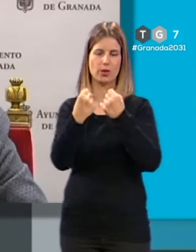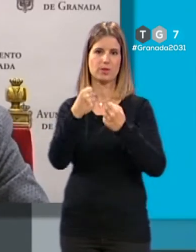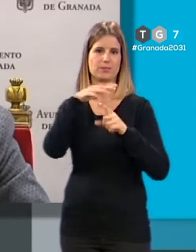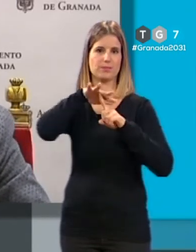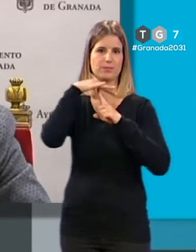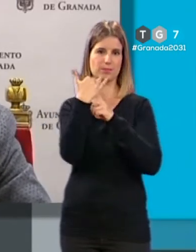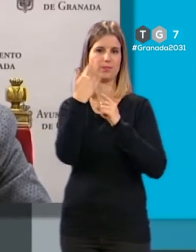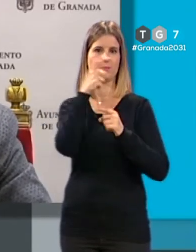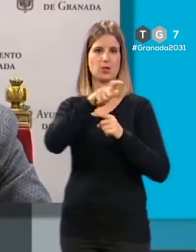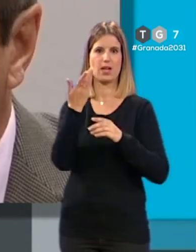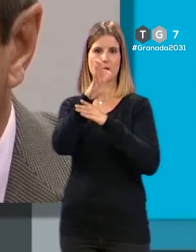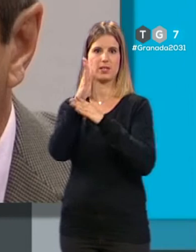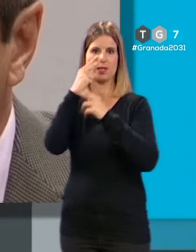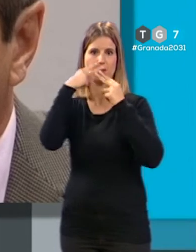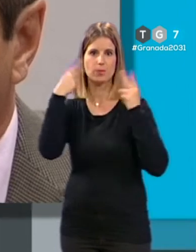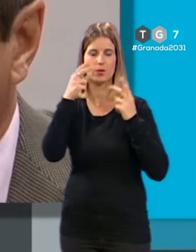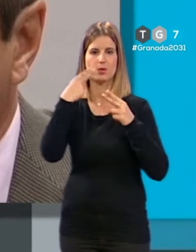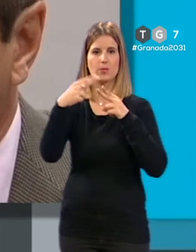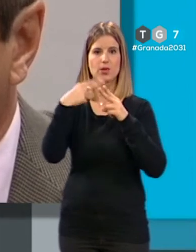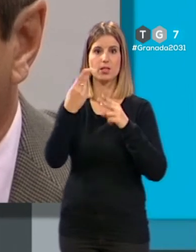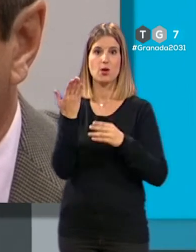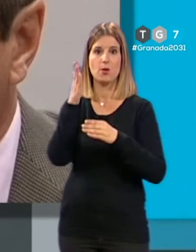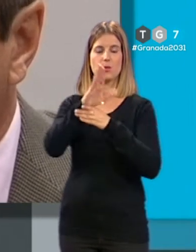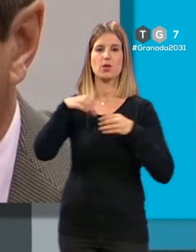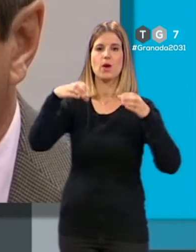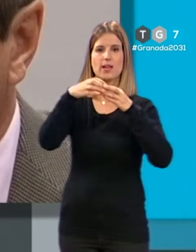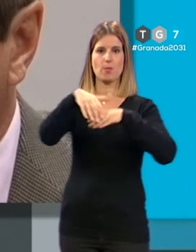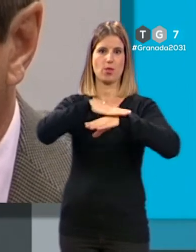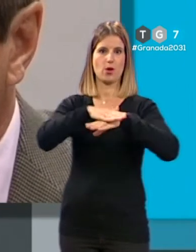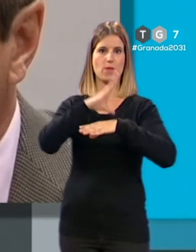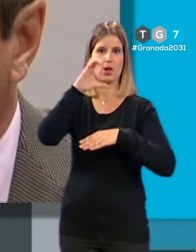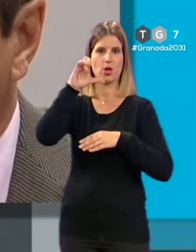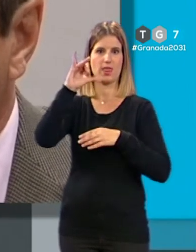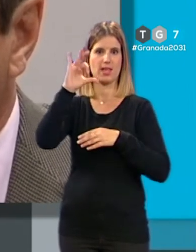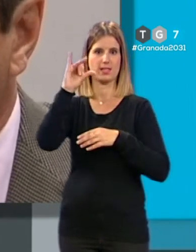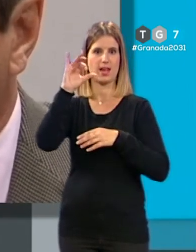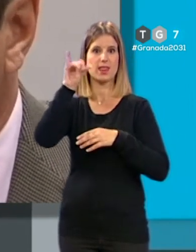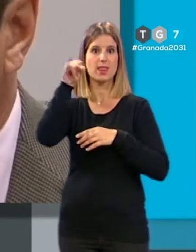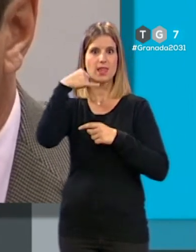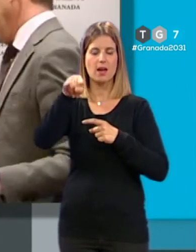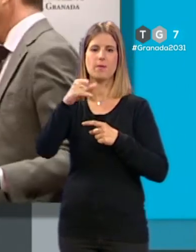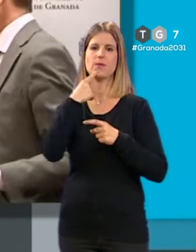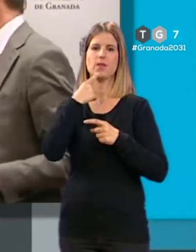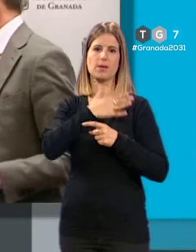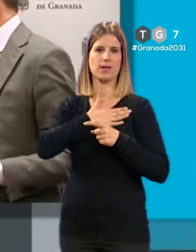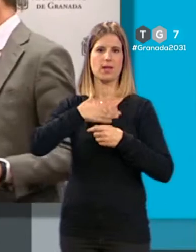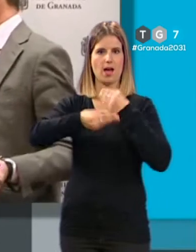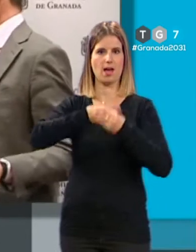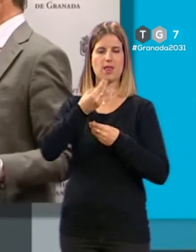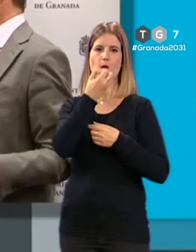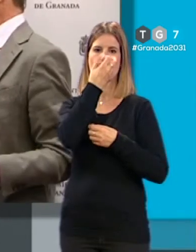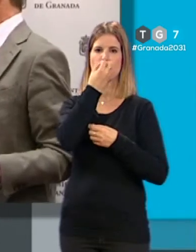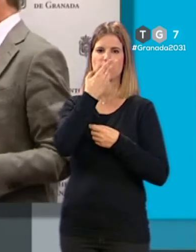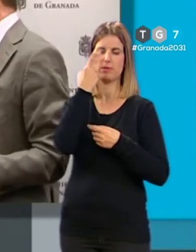caso en los representantes públicos y políticos. El portavoz del equipo de gobierno, César Díaz, ha afirmado que las acciones que quiera llevar a cabo el Partido Socialista